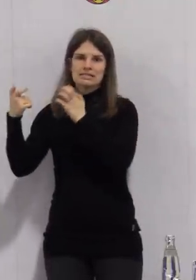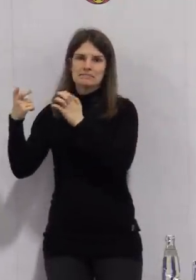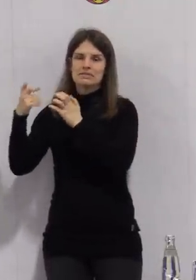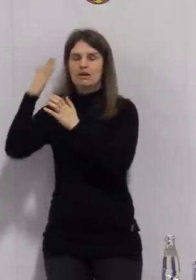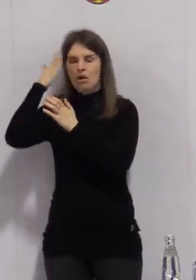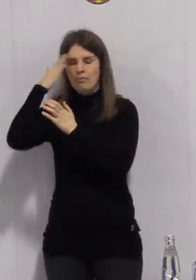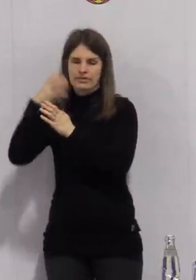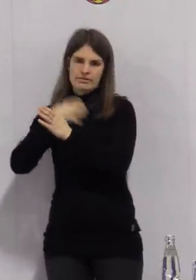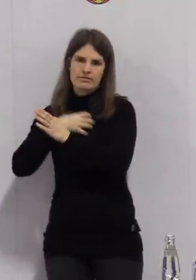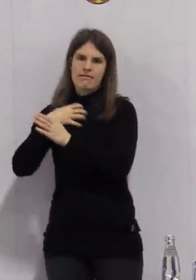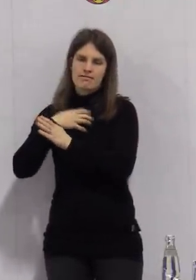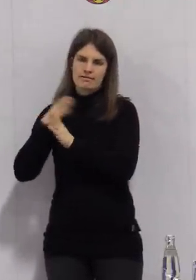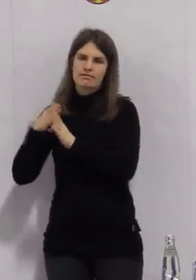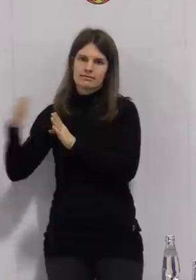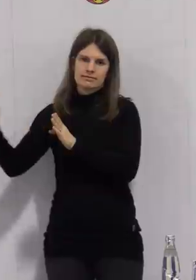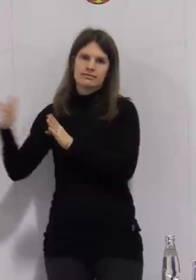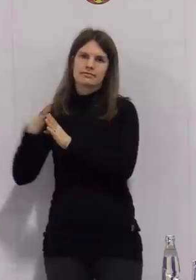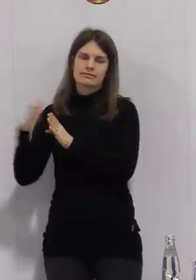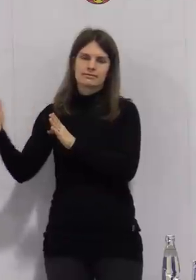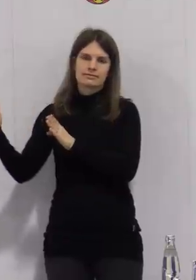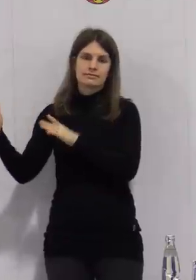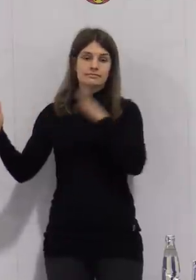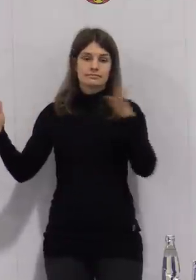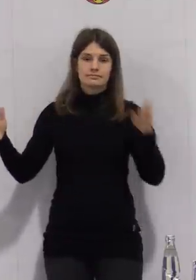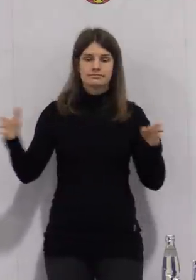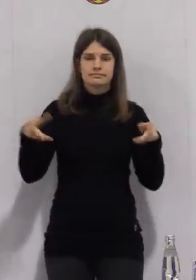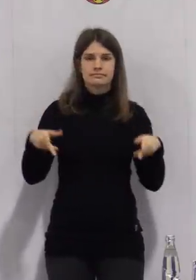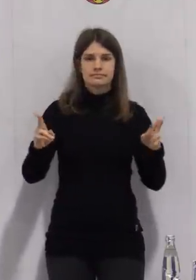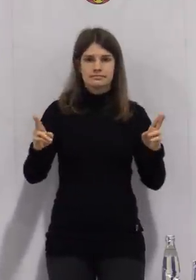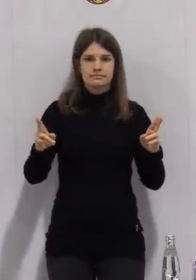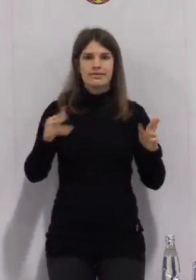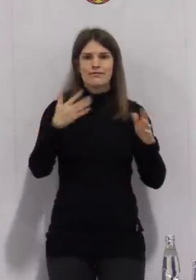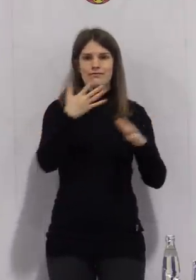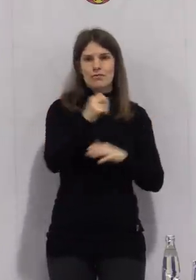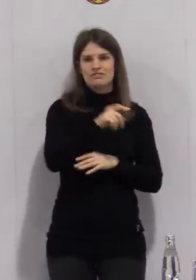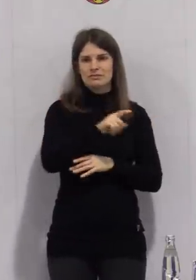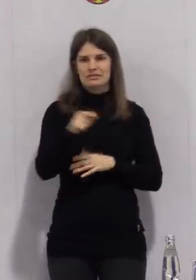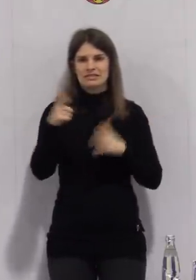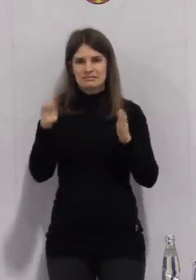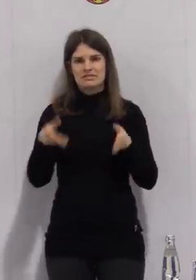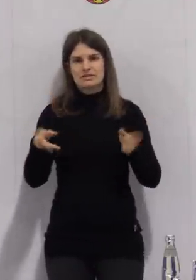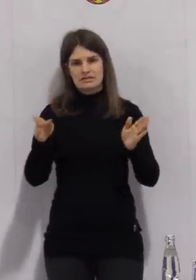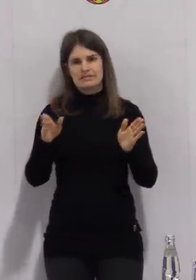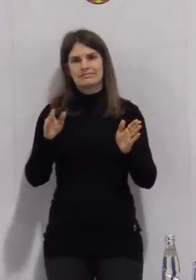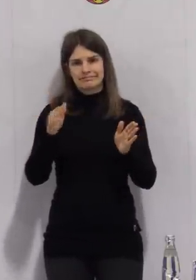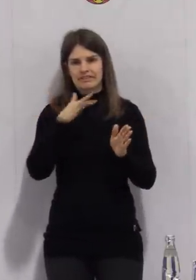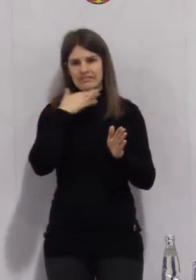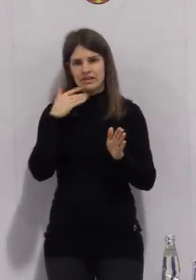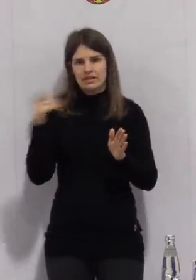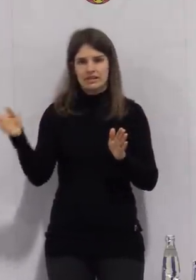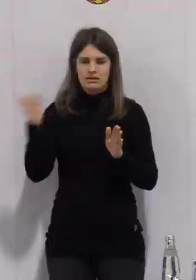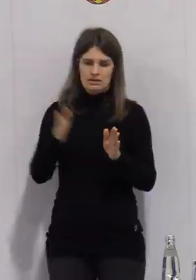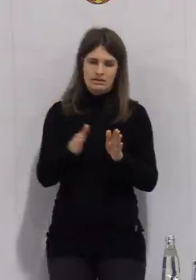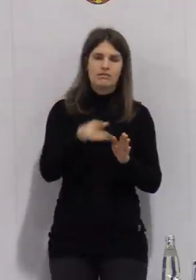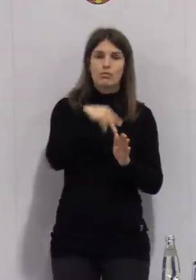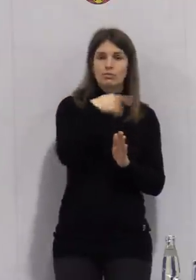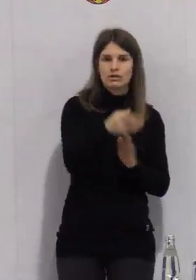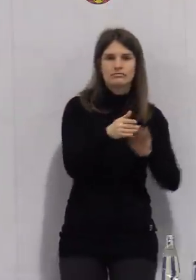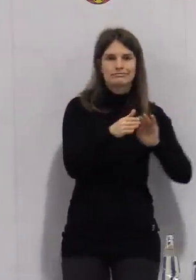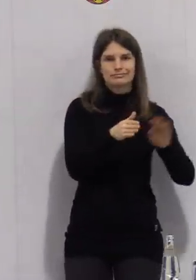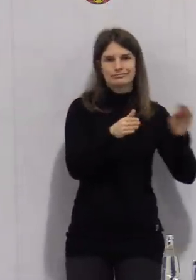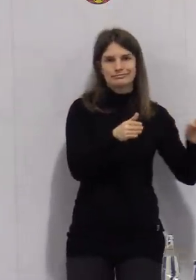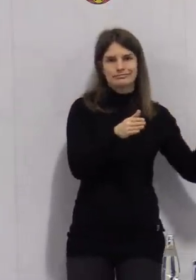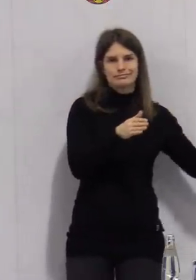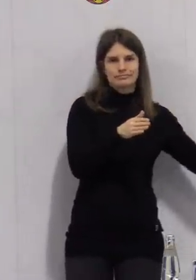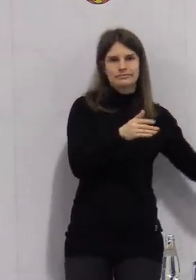der Erkrankten darstellen, gefolgt von den zwischen 50 und 70 Jahre alten und dann im absteigenden